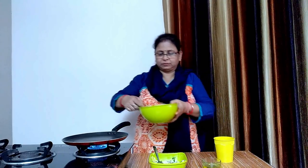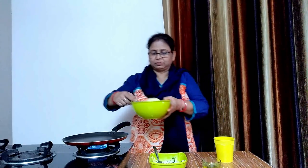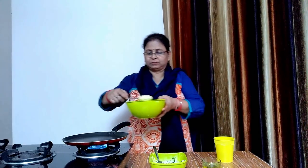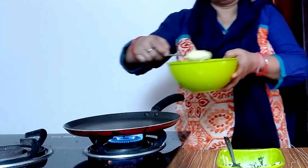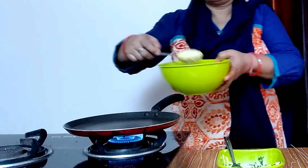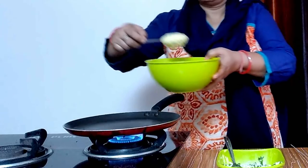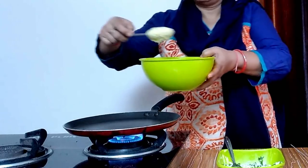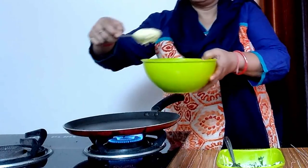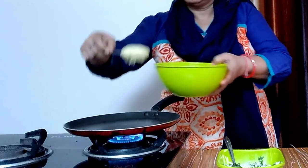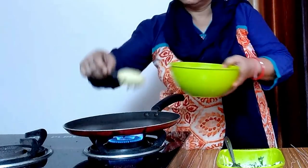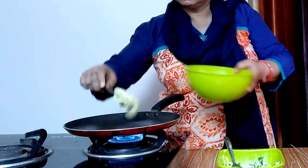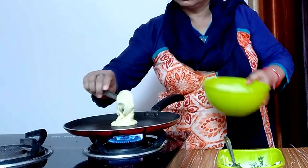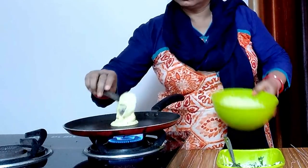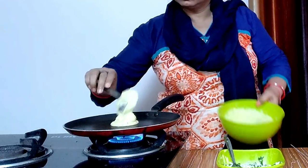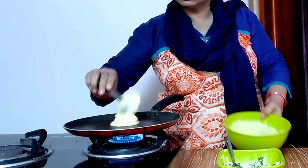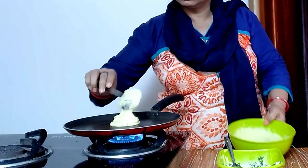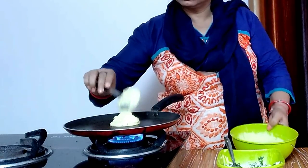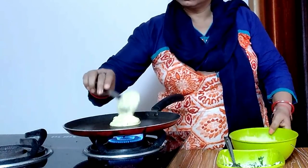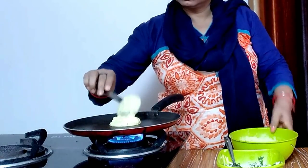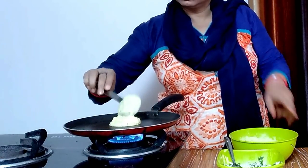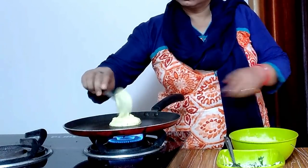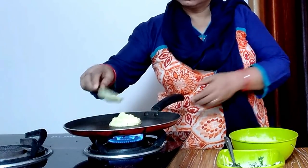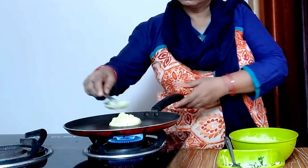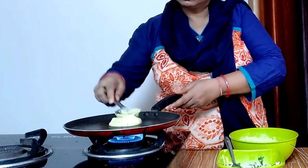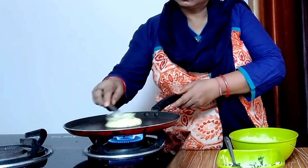अब हम बैटर को इस तरीकी से तवे पर फैला लेंगे